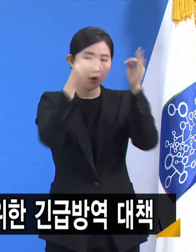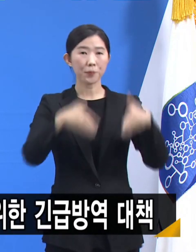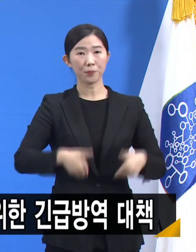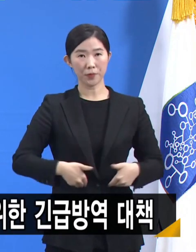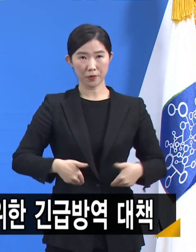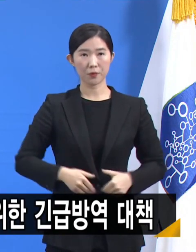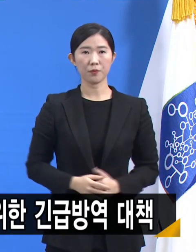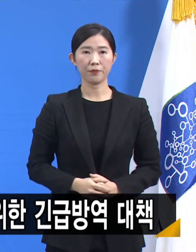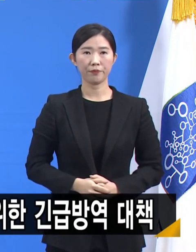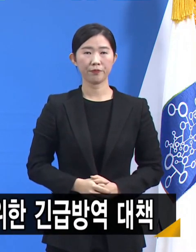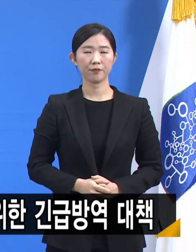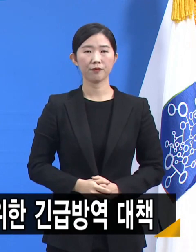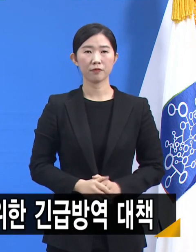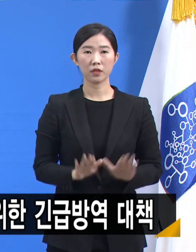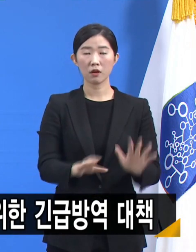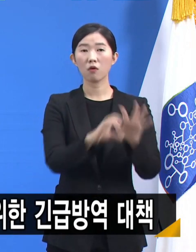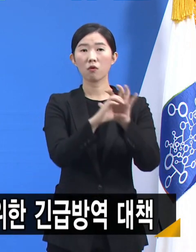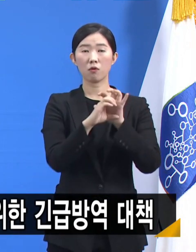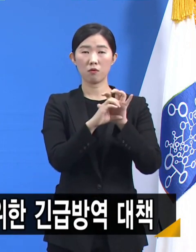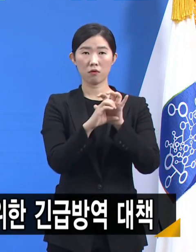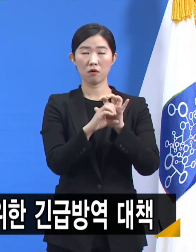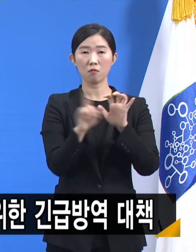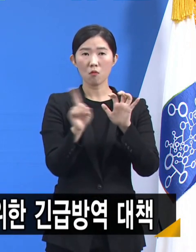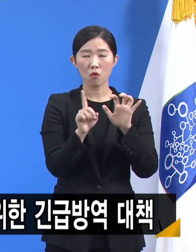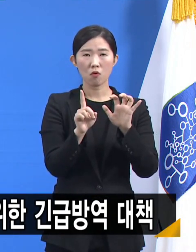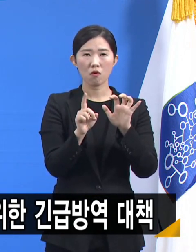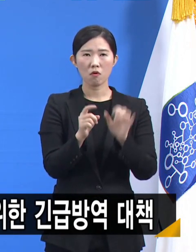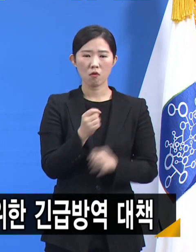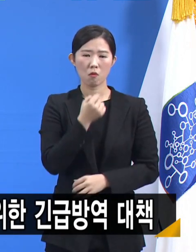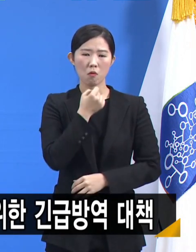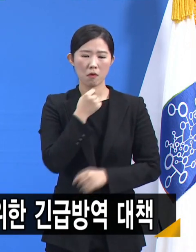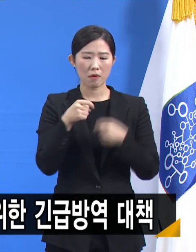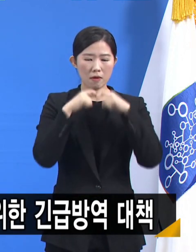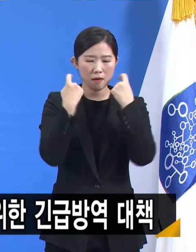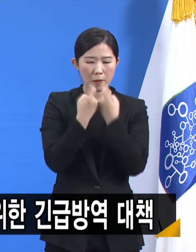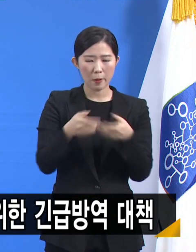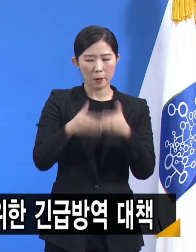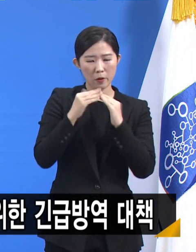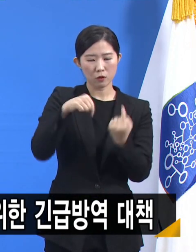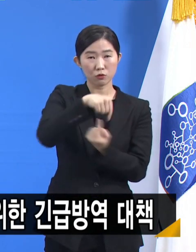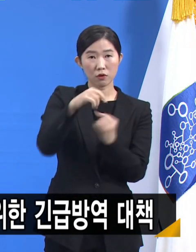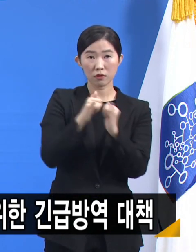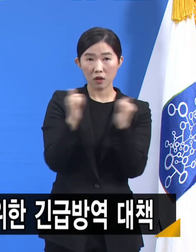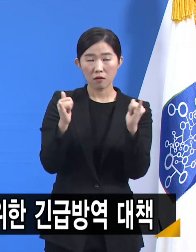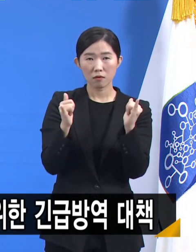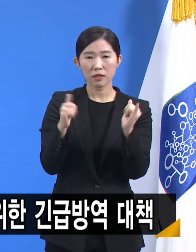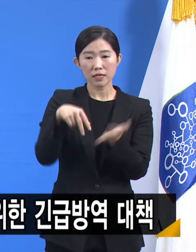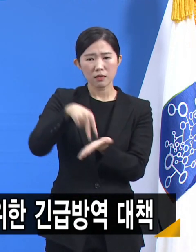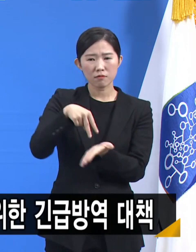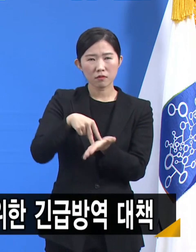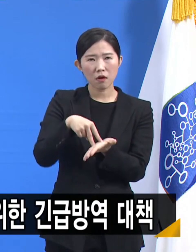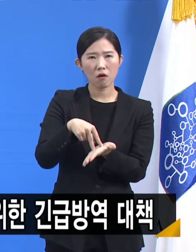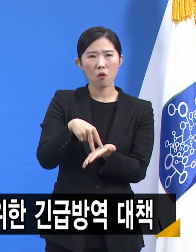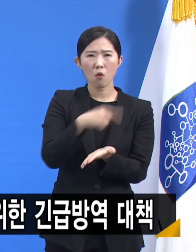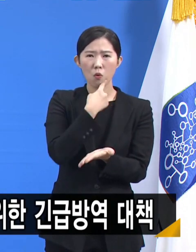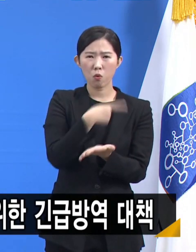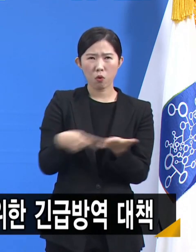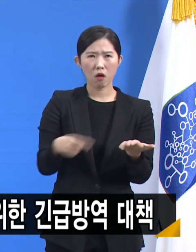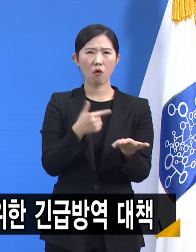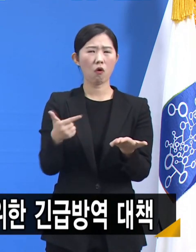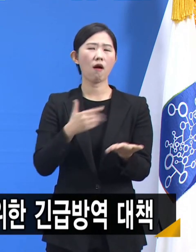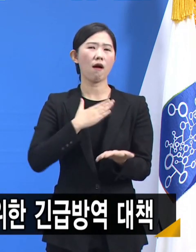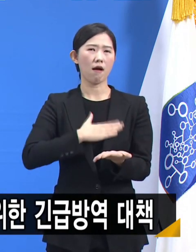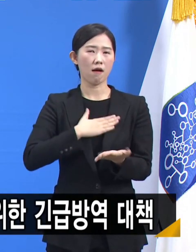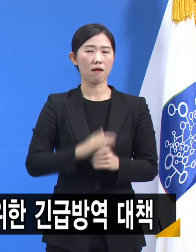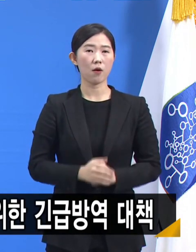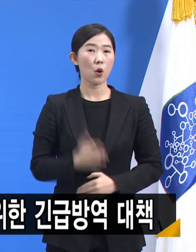코로나19가 누구보다 영세의 소상국민에게 가혹하다는 것은 분명한 사실입니다. 최근